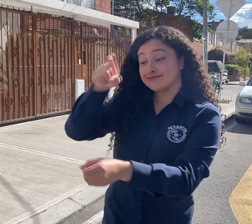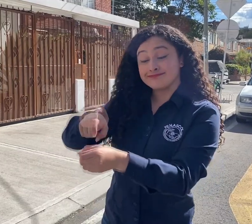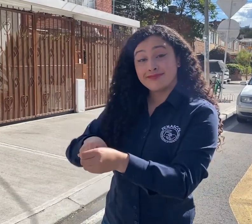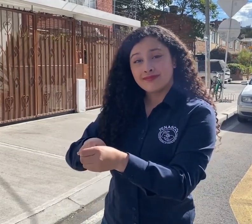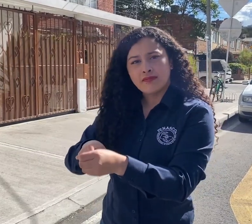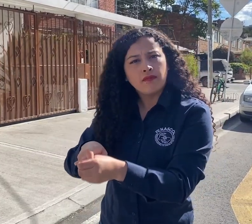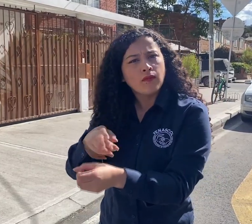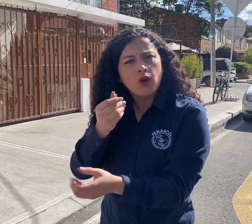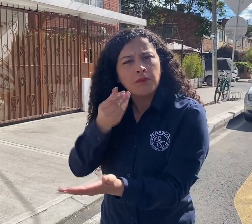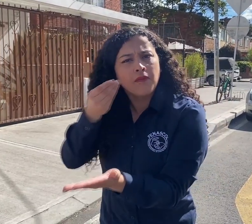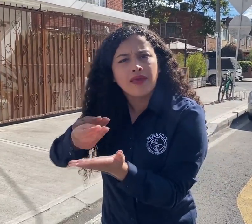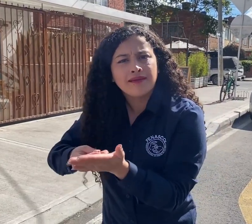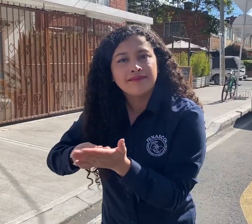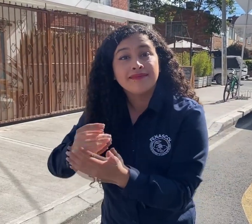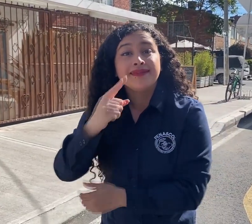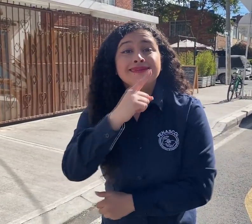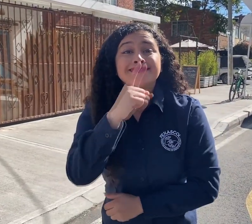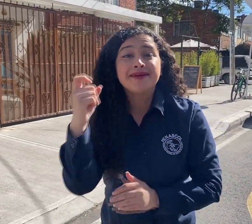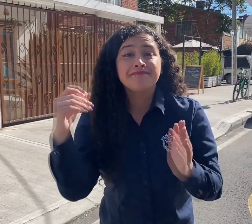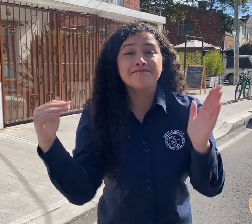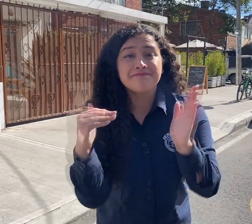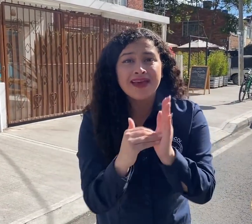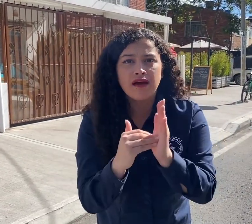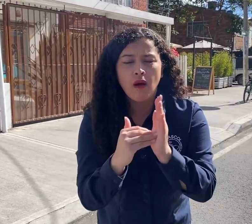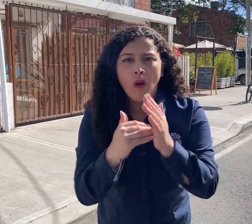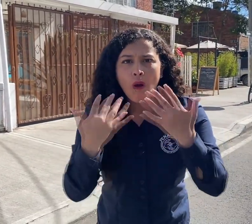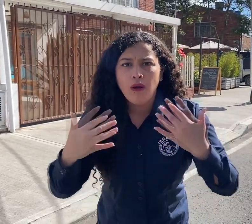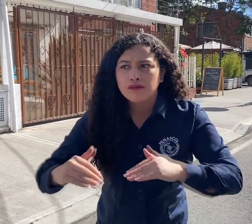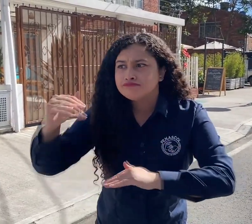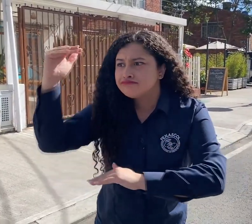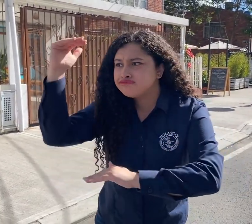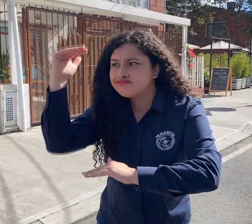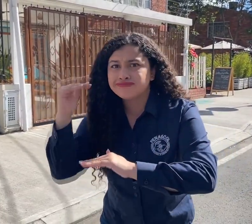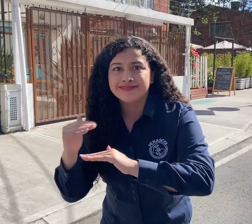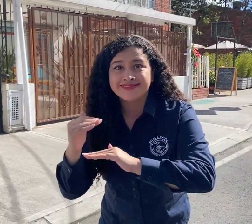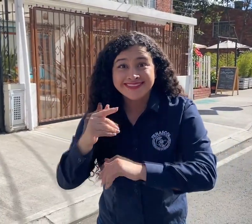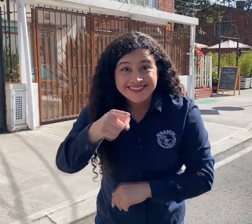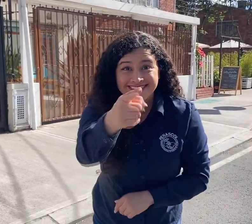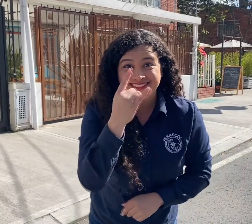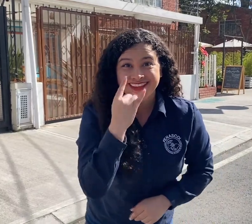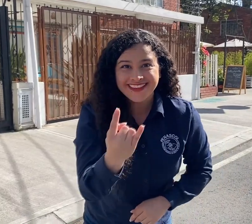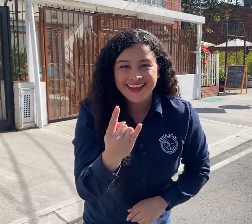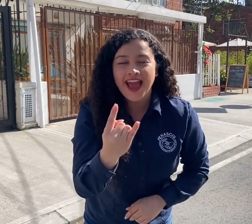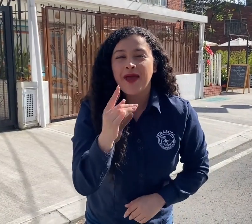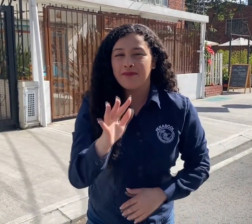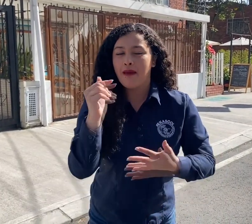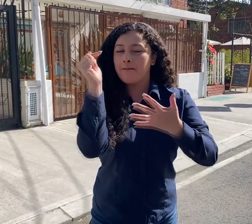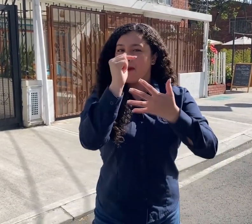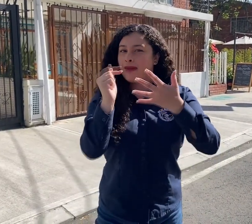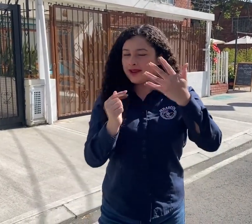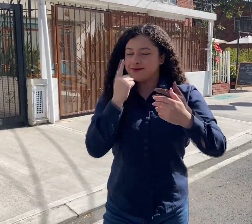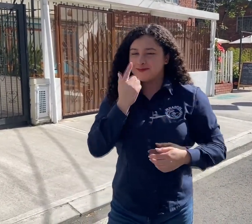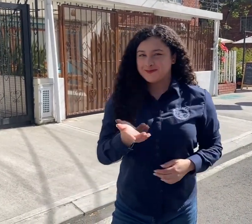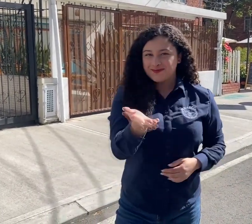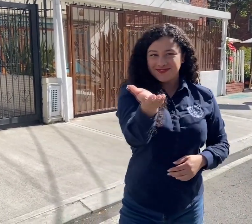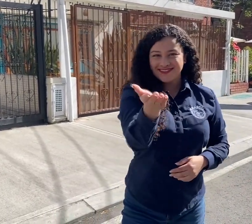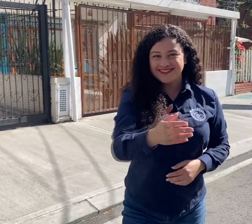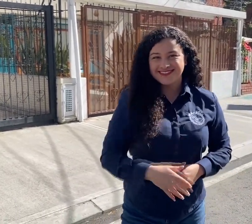La inscripción tendrá un descuento y pagaría solo $100,000. ¿Estás interesado? ¿Qué debes hacer? Veamos.